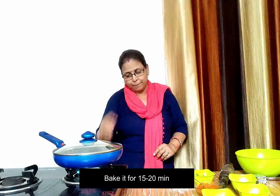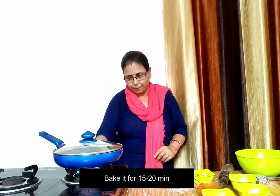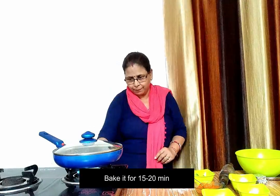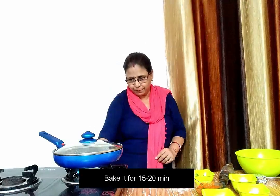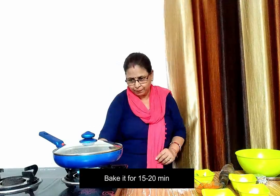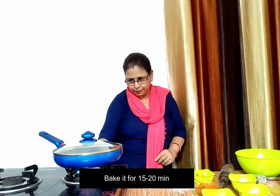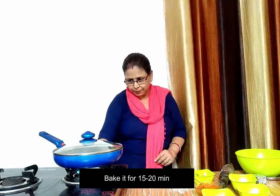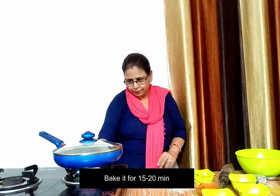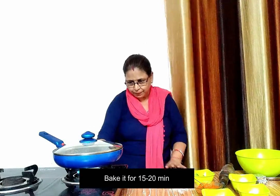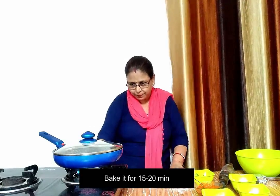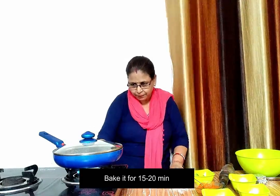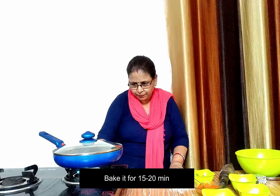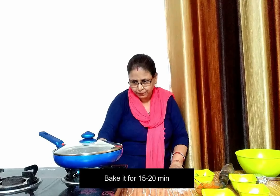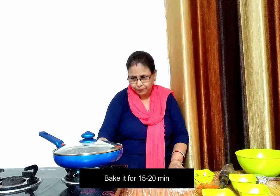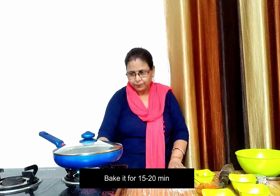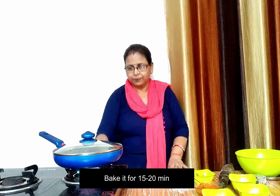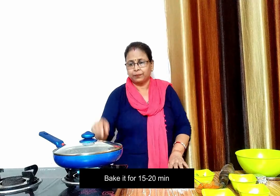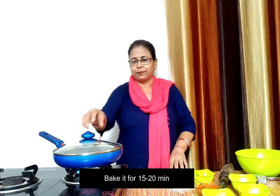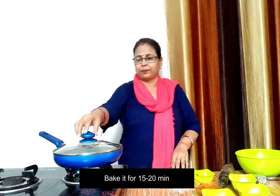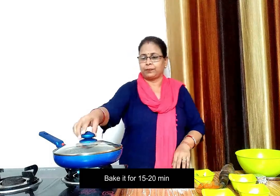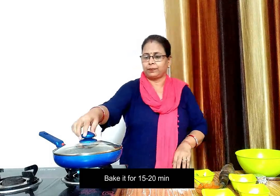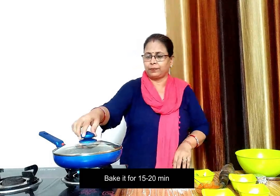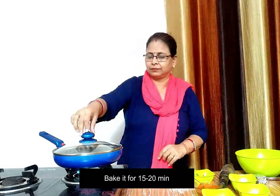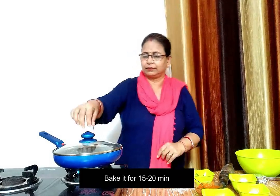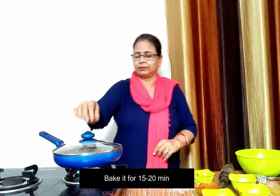और गीनी आज़ पर 15 से 20 मिनट के लिए देख होने देंगे